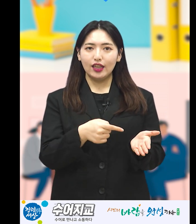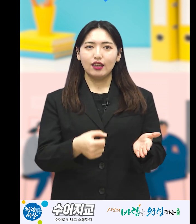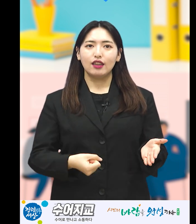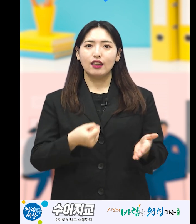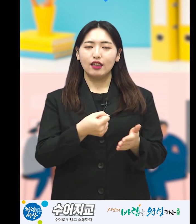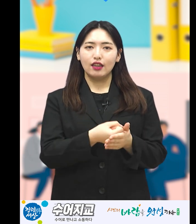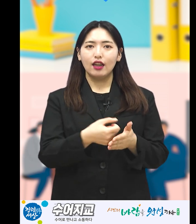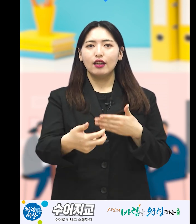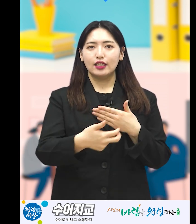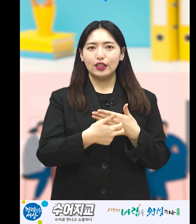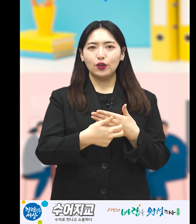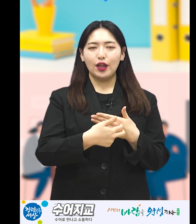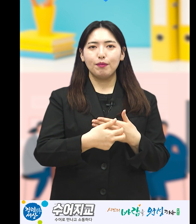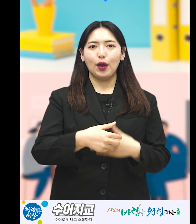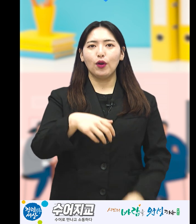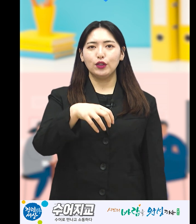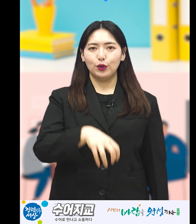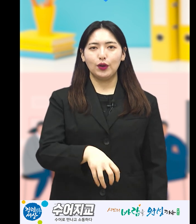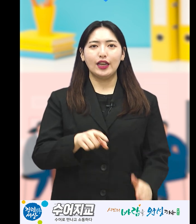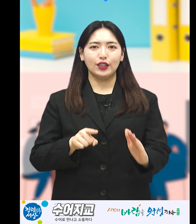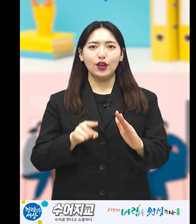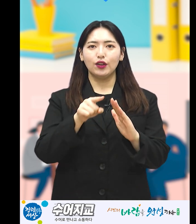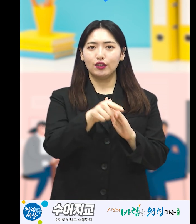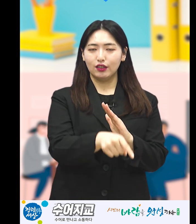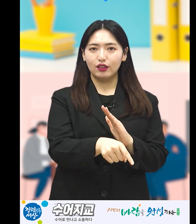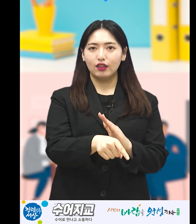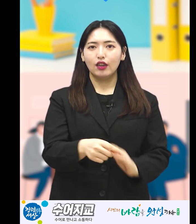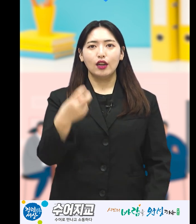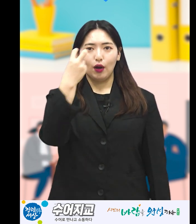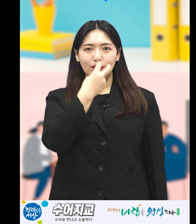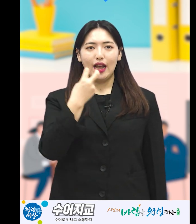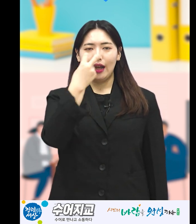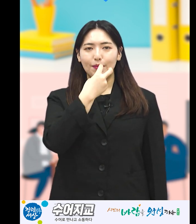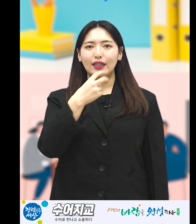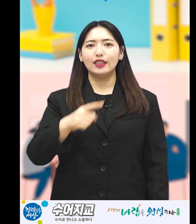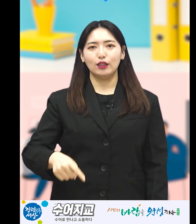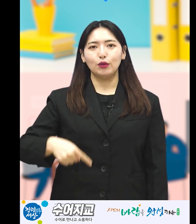지정된 병원으로 가셔서 검사 받으시고